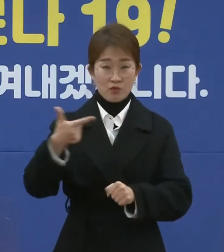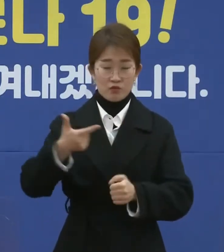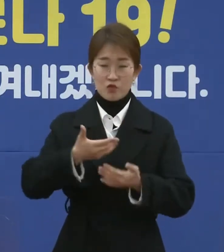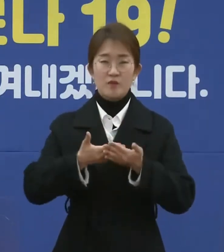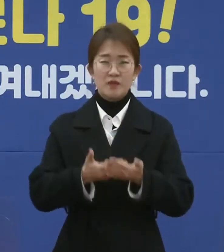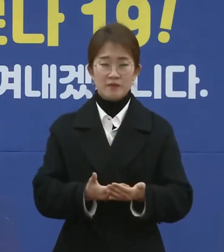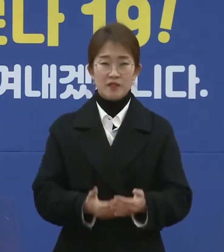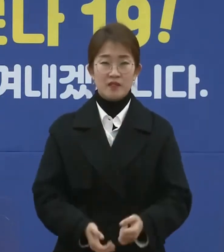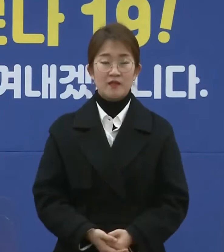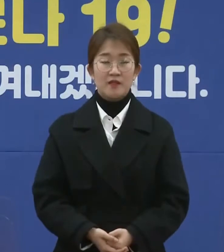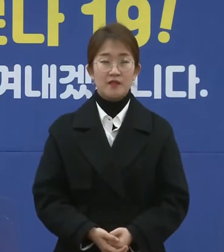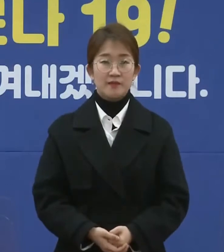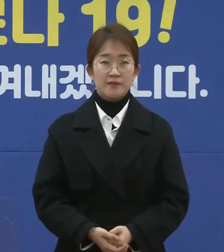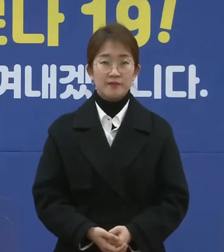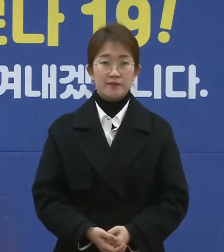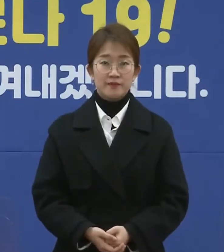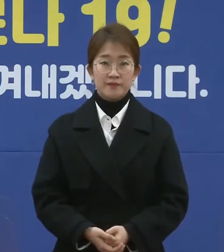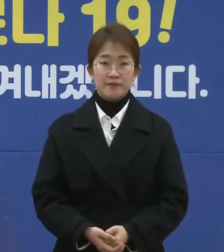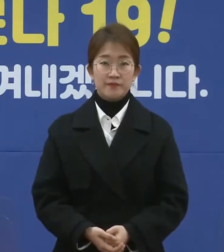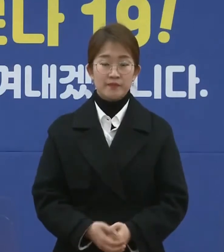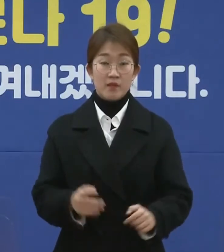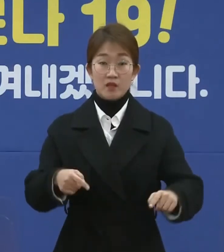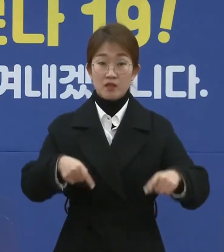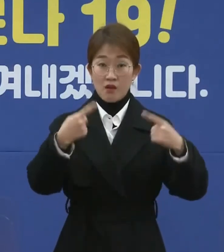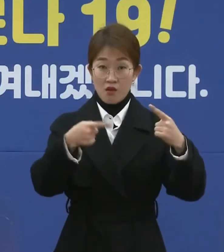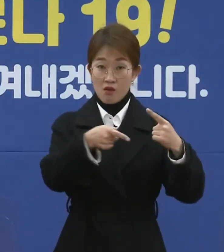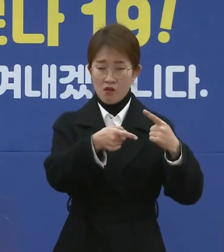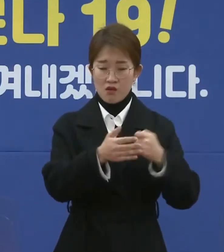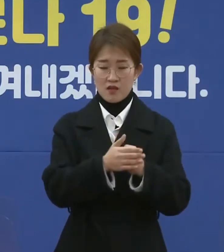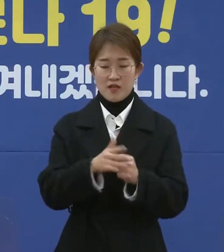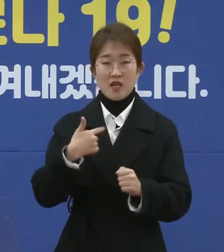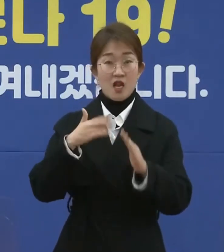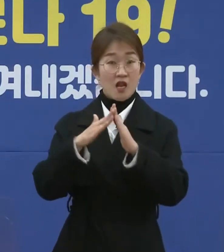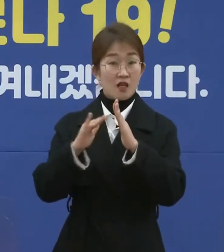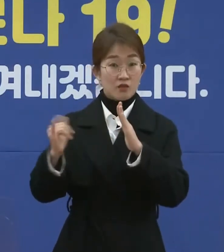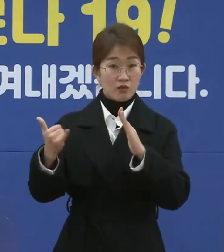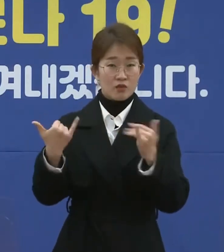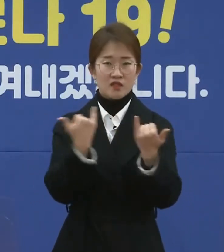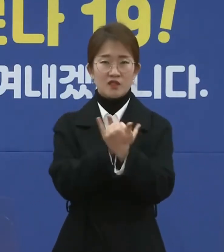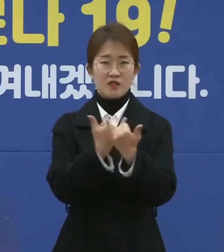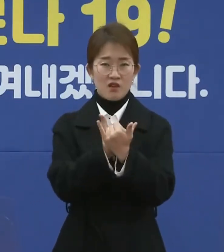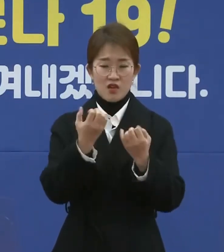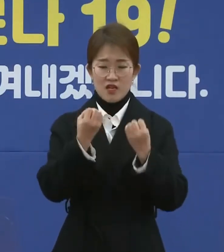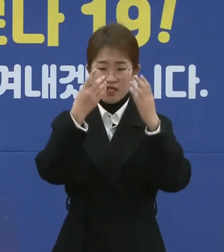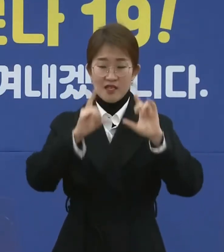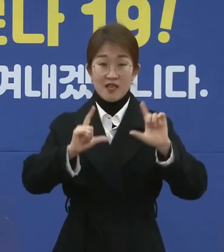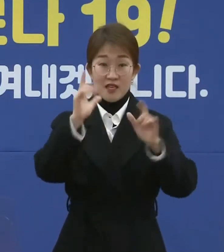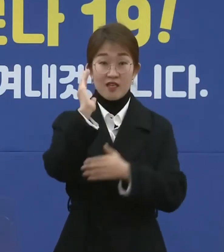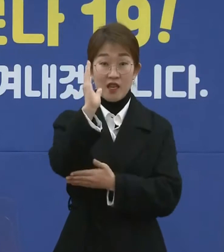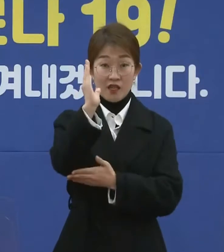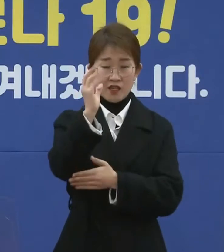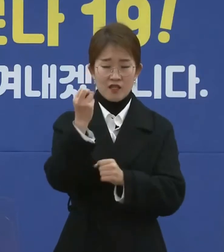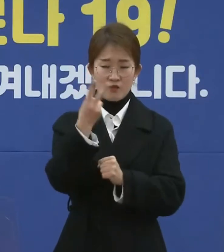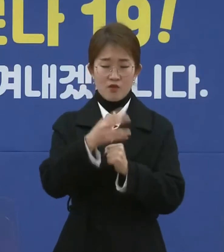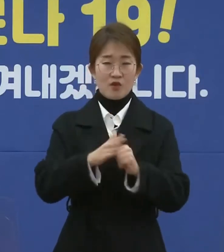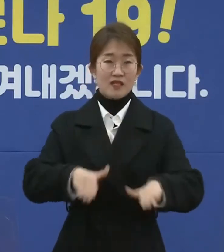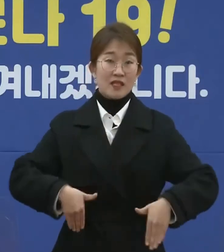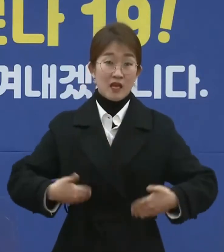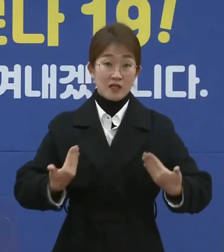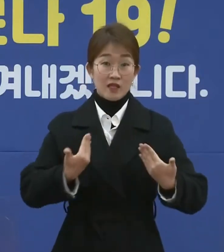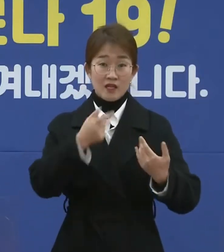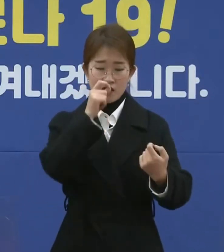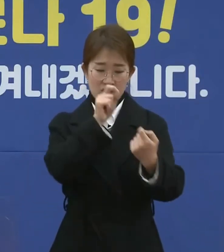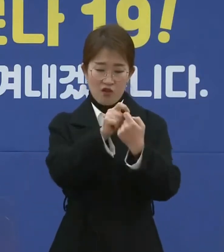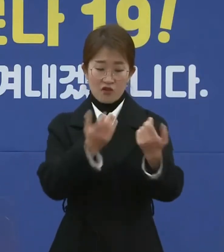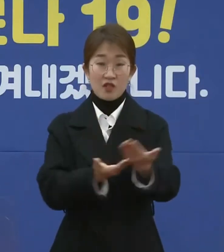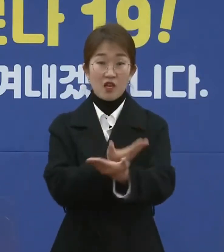무겁습니다. 설은 가족과 친지들이 새해 덕담과 따뜻한 정을 나누는